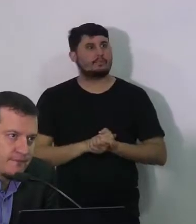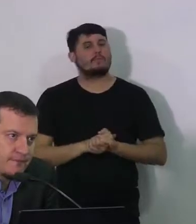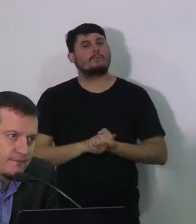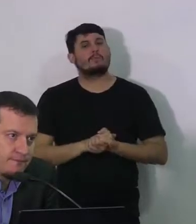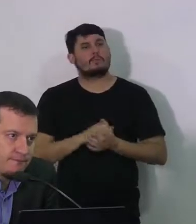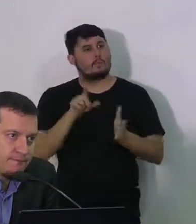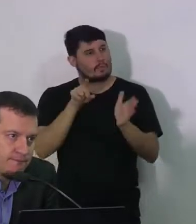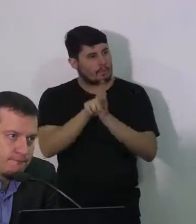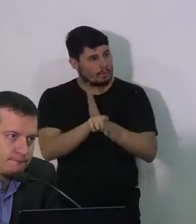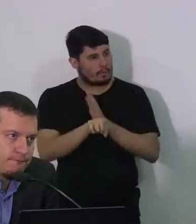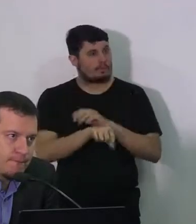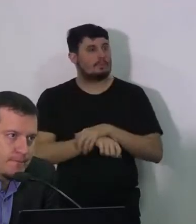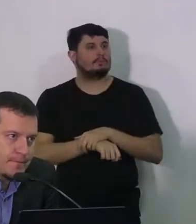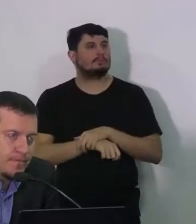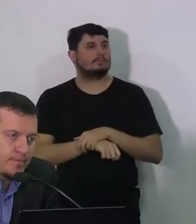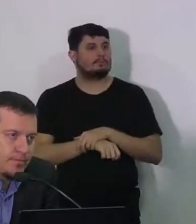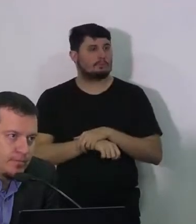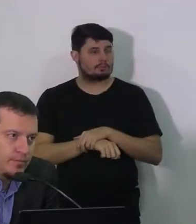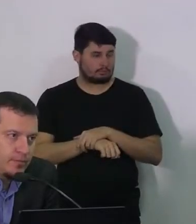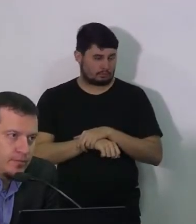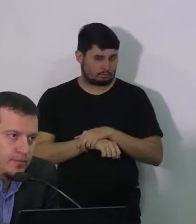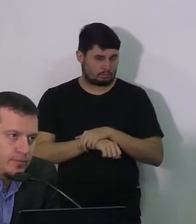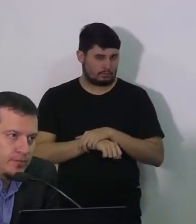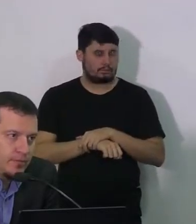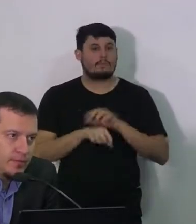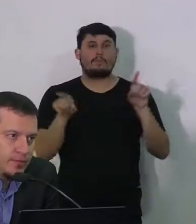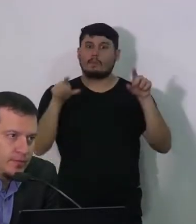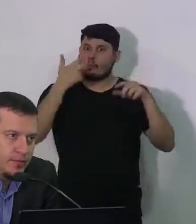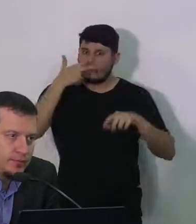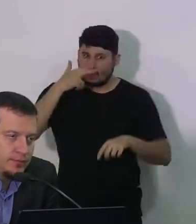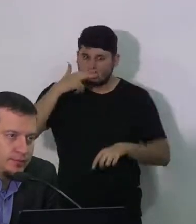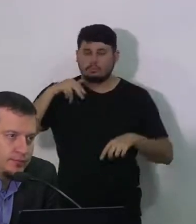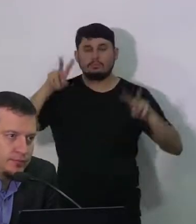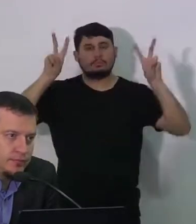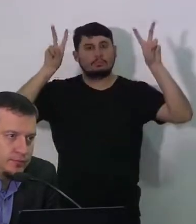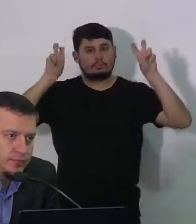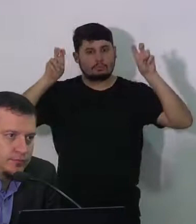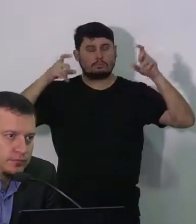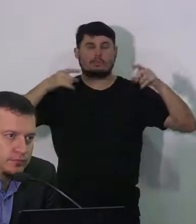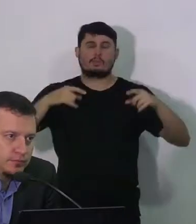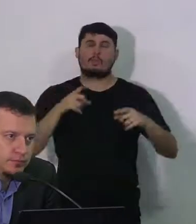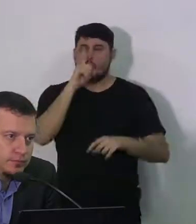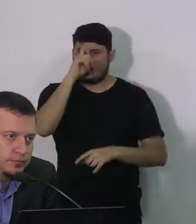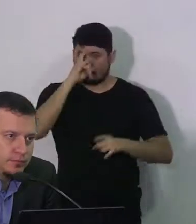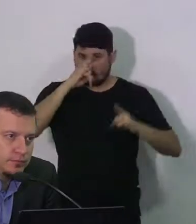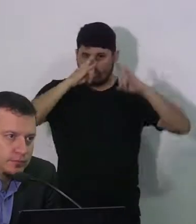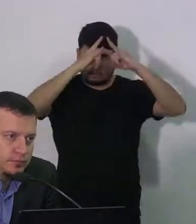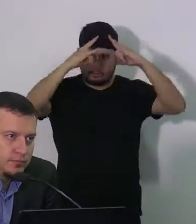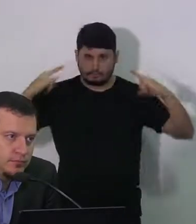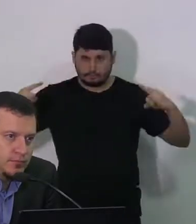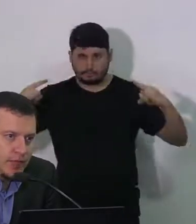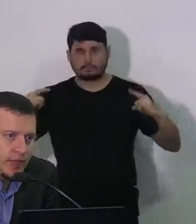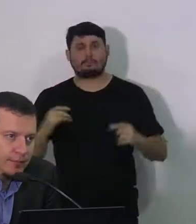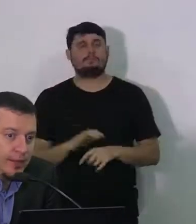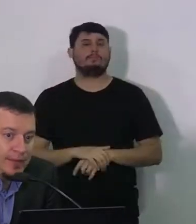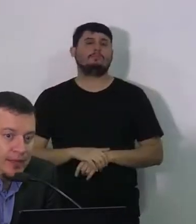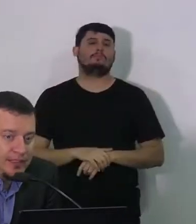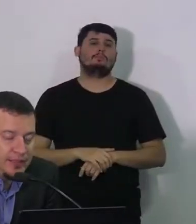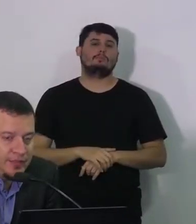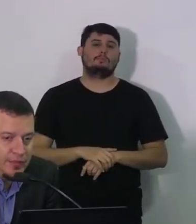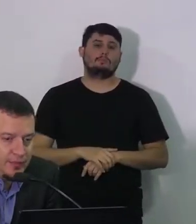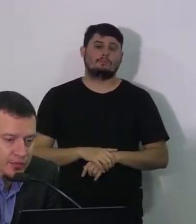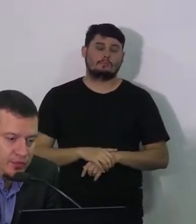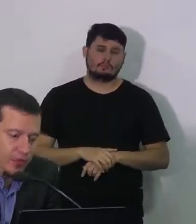sobre essa questão do hospital de campanha aqui em Caruaru e pelo município, o senhor já citou que a gente vai ter o hospital o Manoel Alfonso como